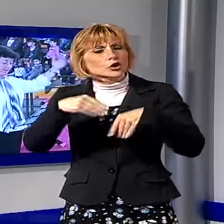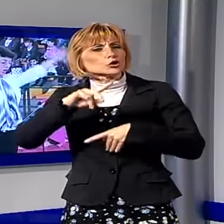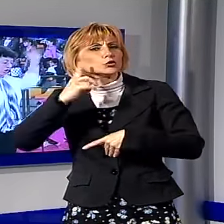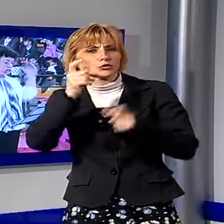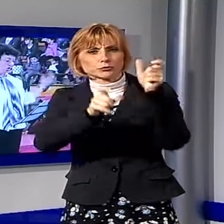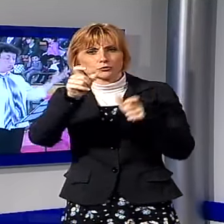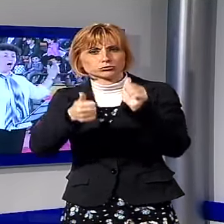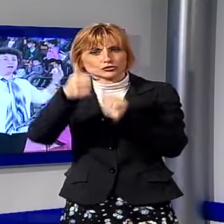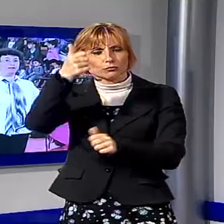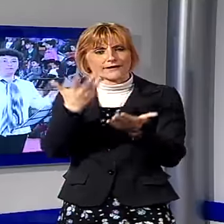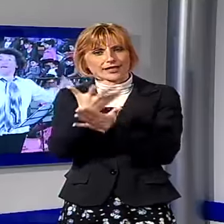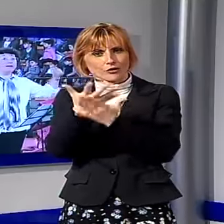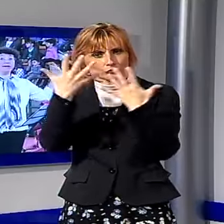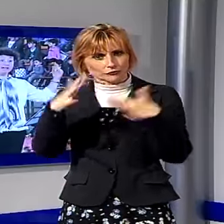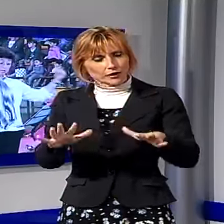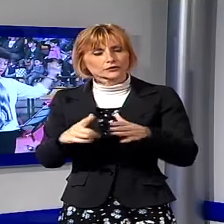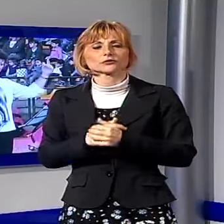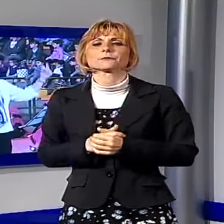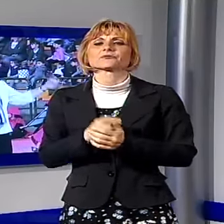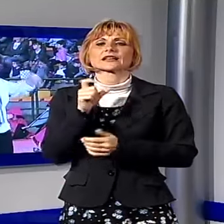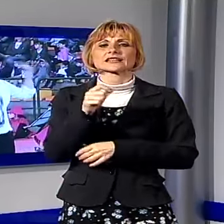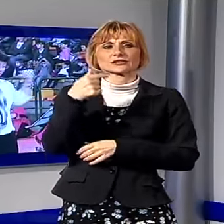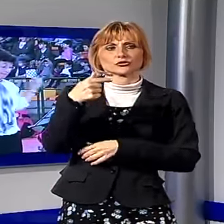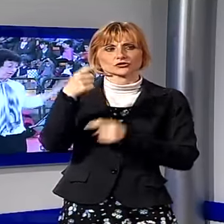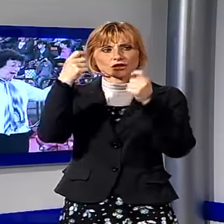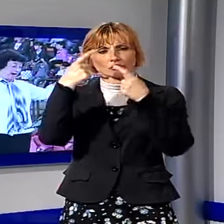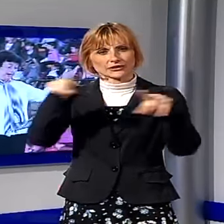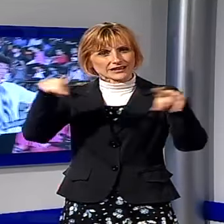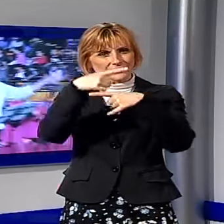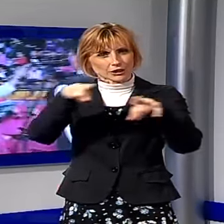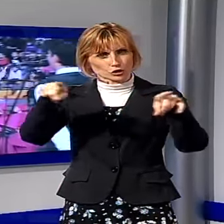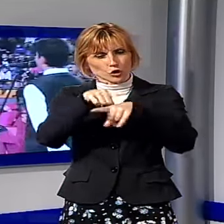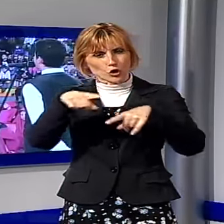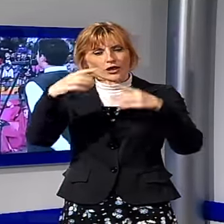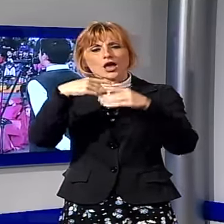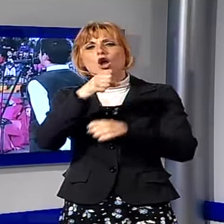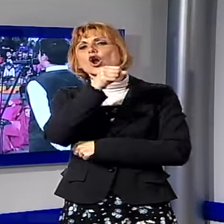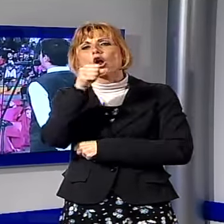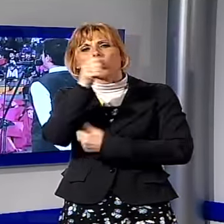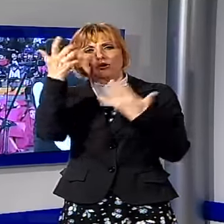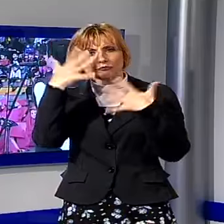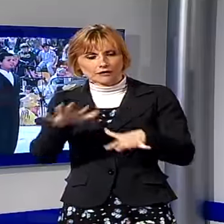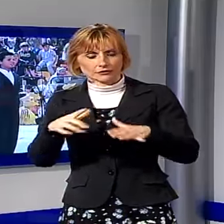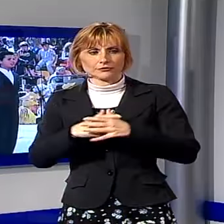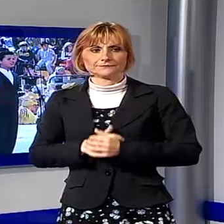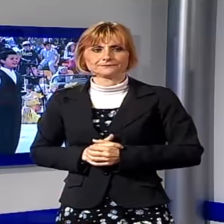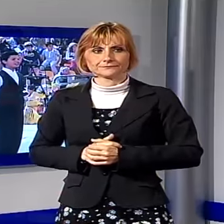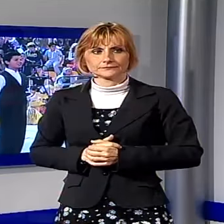del racconto. Cristina Torselli ha ovviamente diretto il coro arcobaleno, vero motore di tutta la manifestazione.